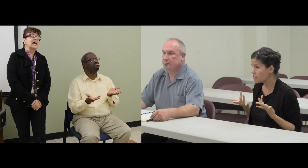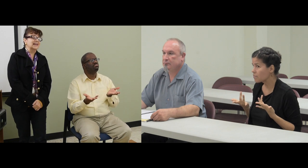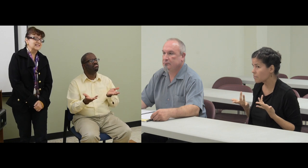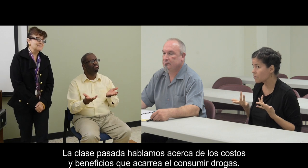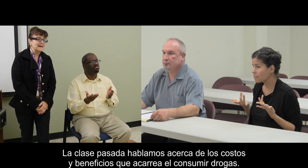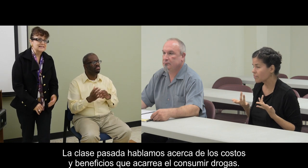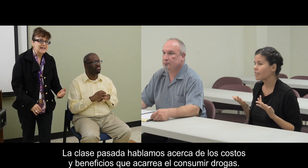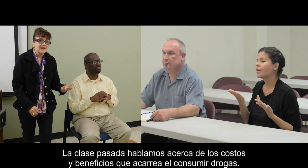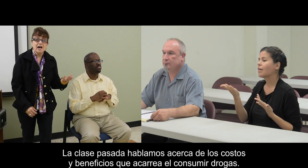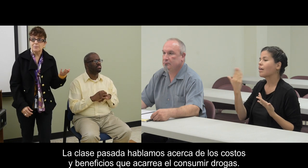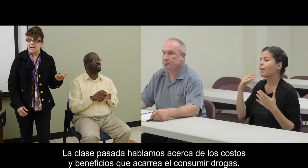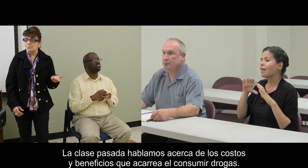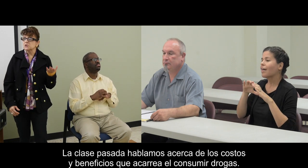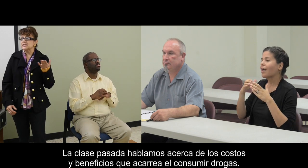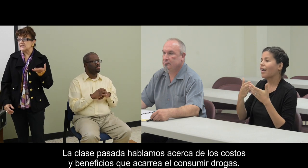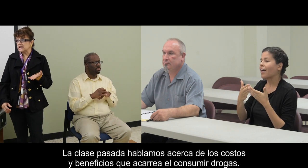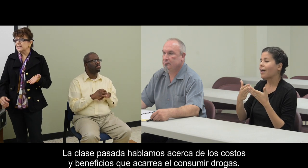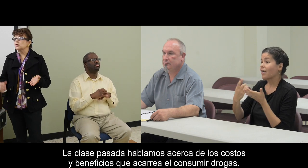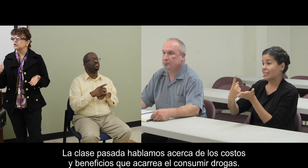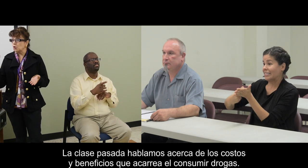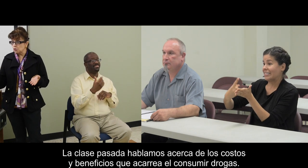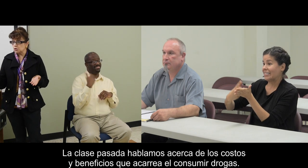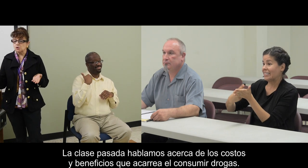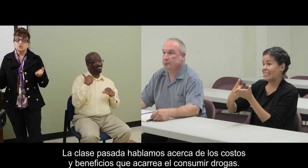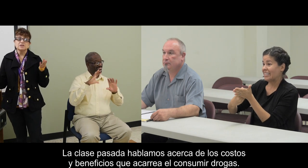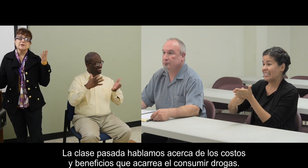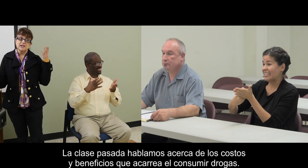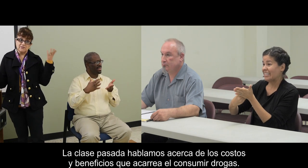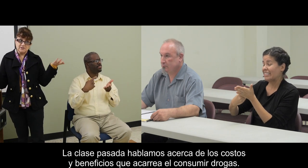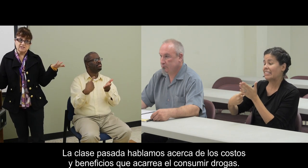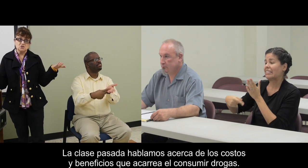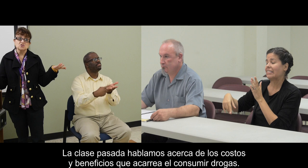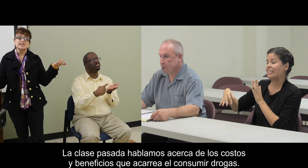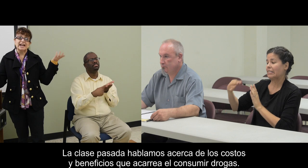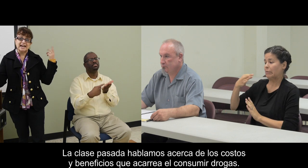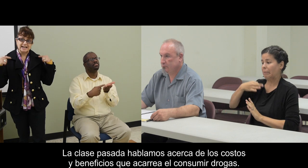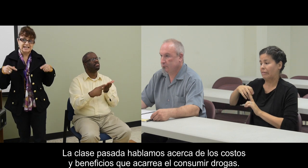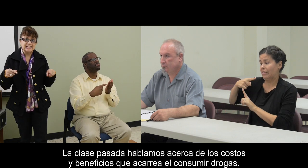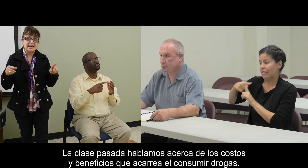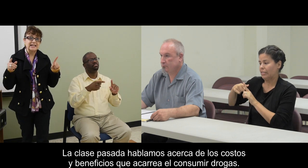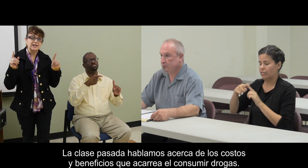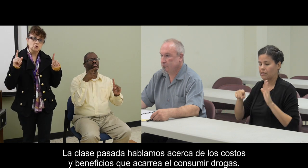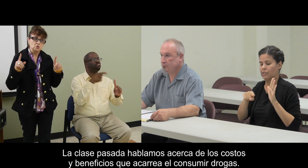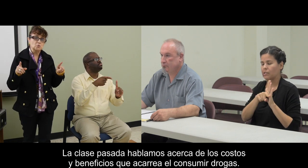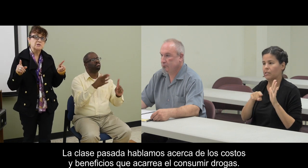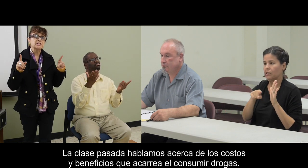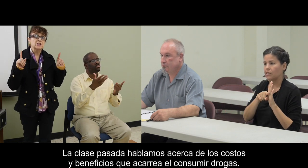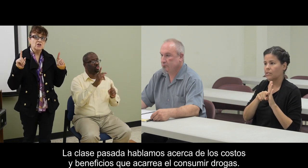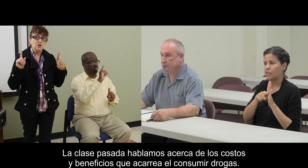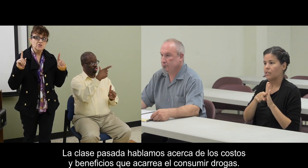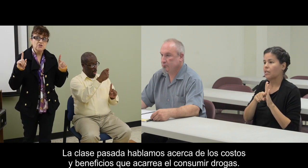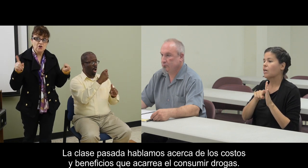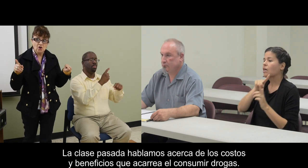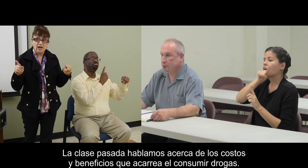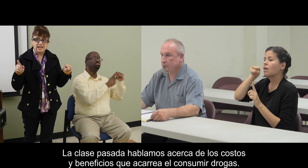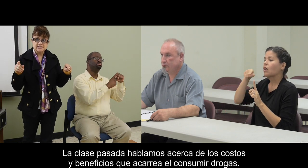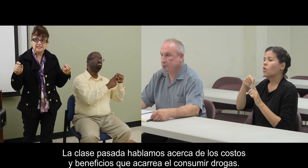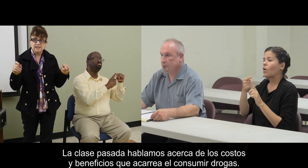La clase pasada hablamos acerca de los costos y beneficios que acarrea el consumir